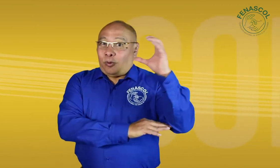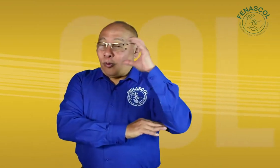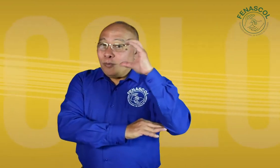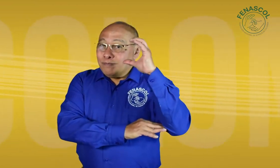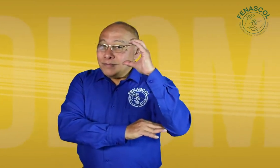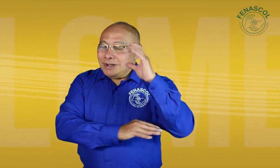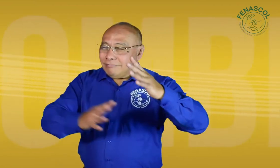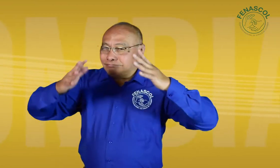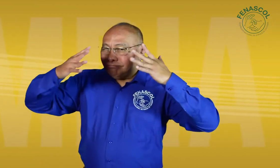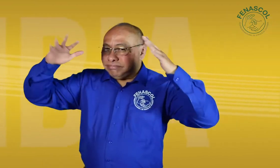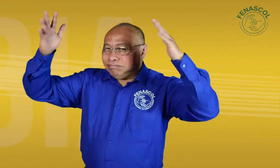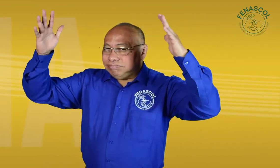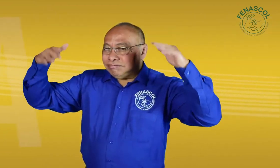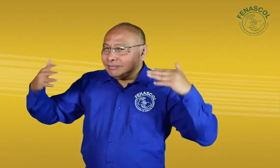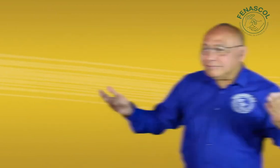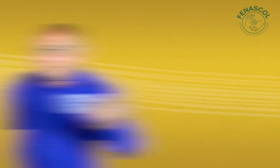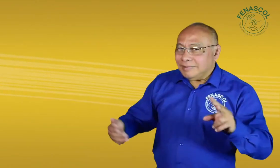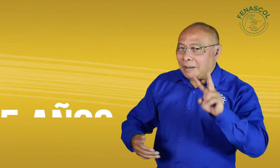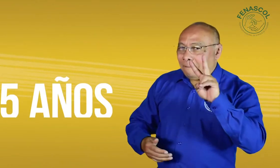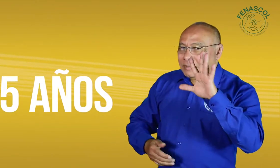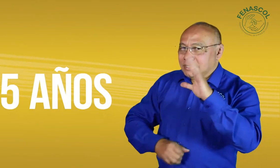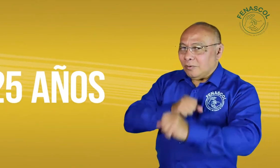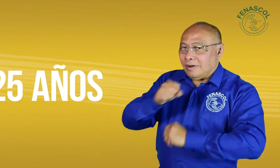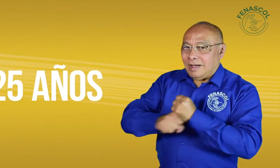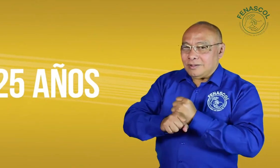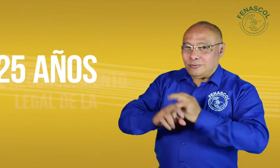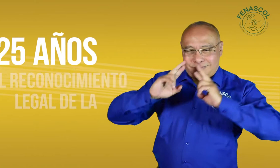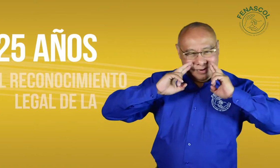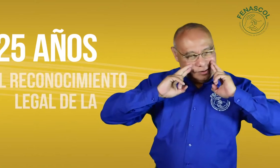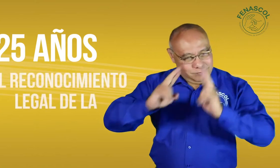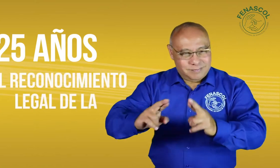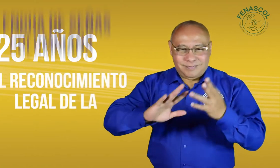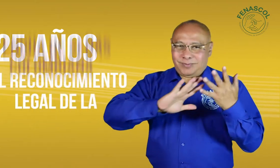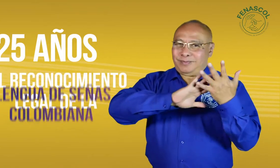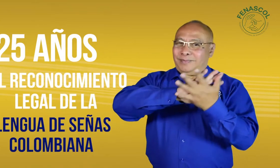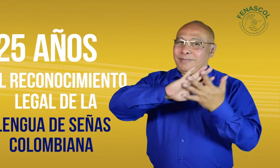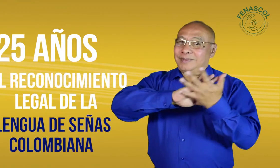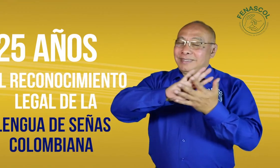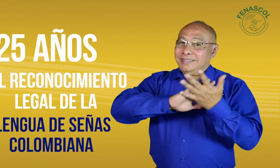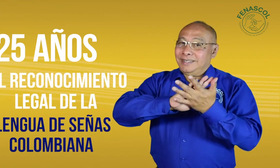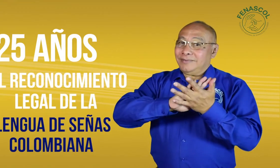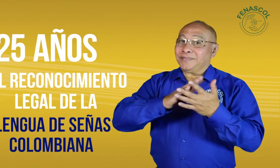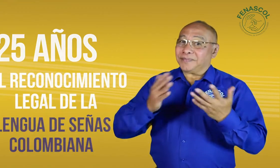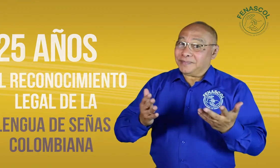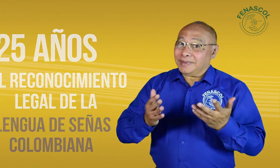Colombia celebra los 25 años de reconocimiento legal de la lengua de señas colombiana.